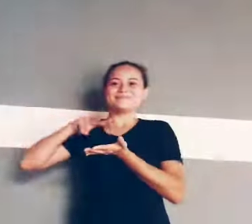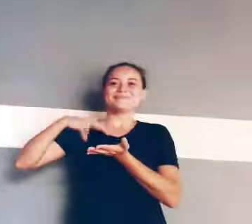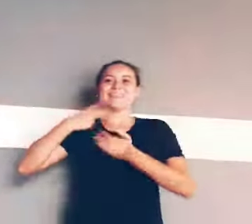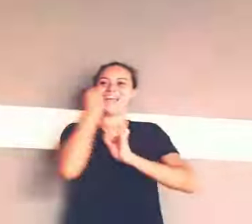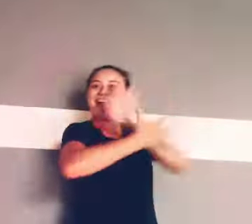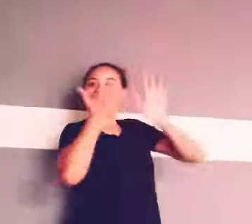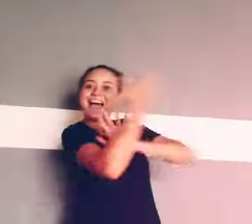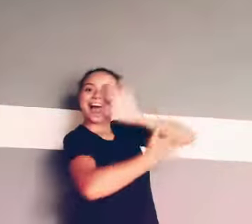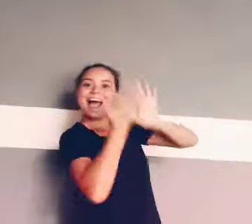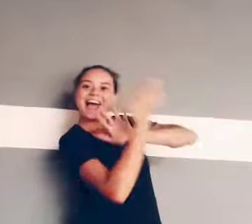minha voz